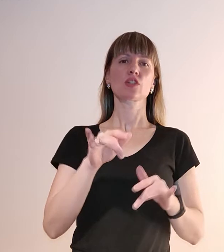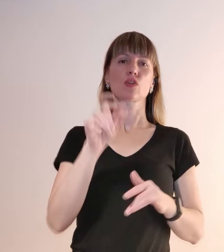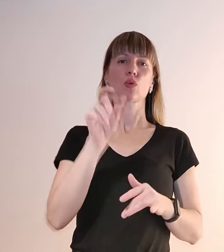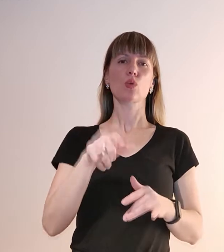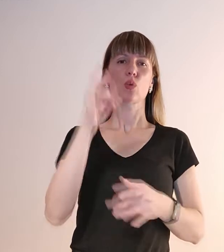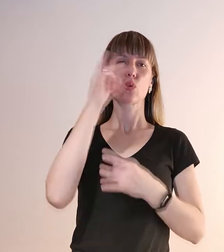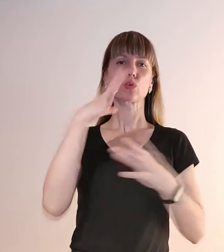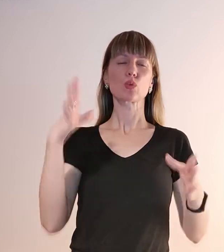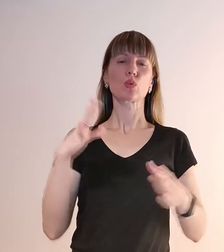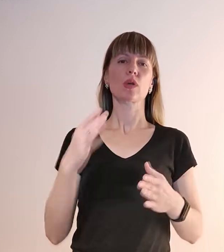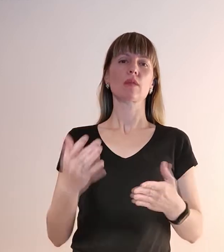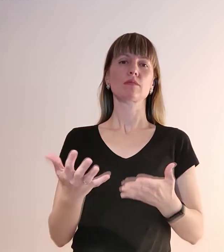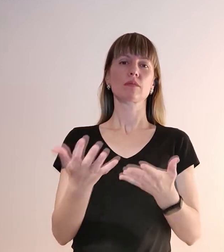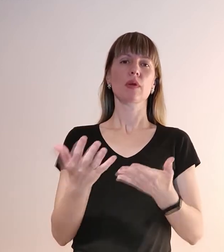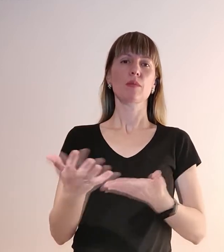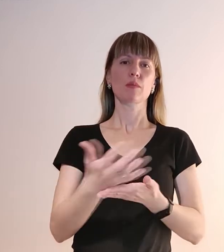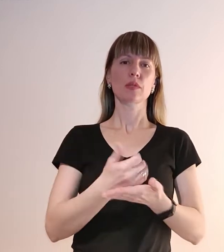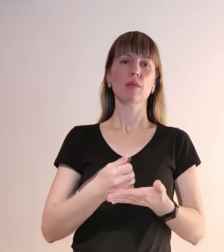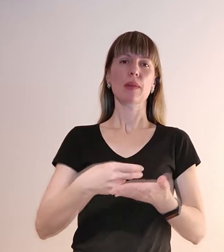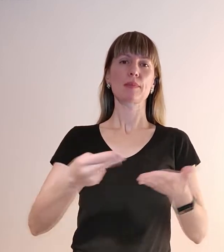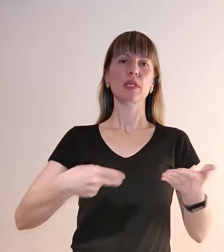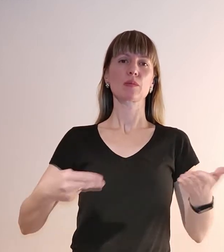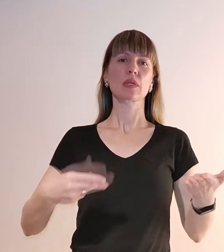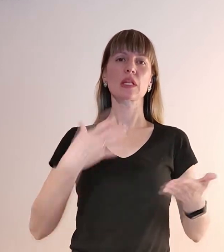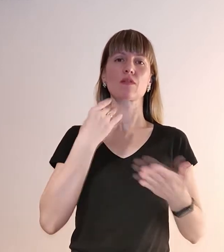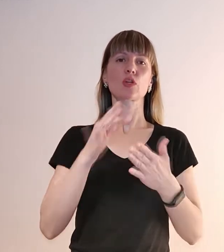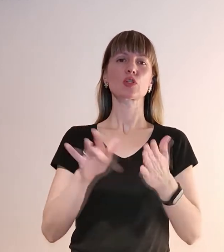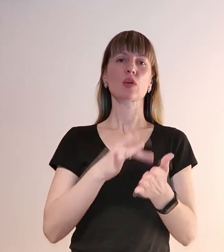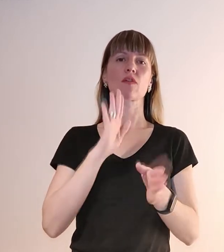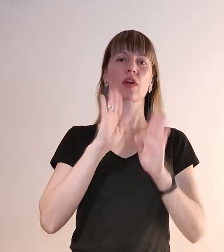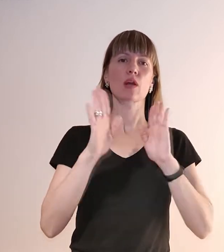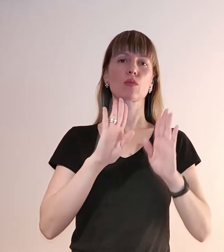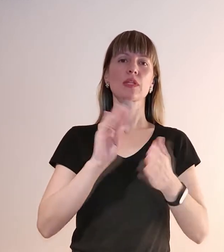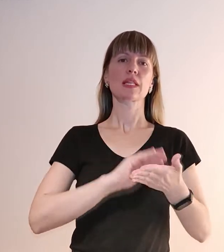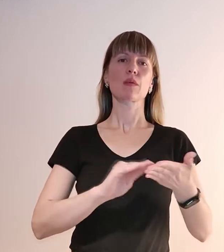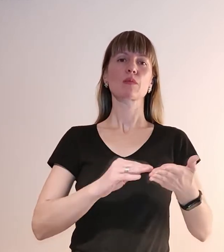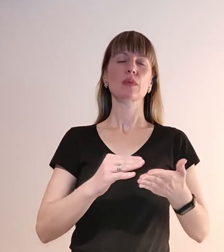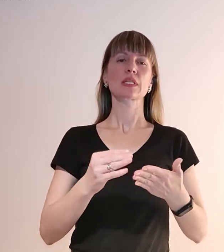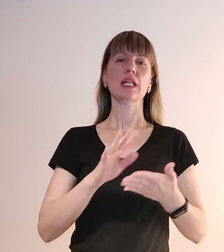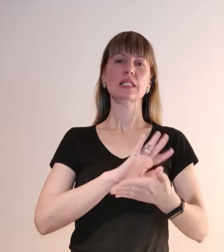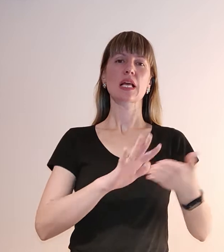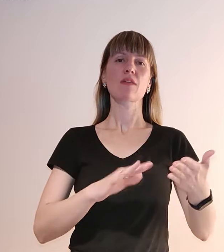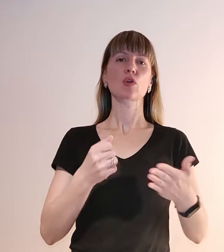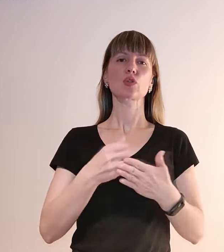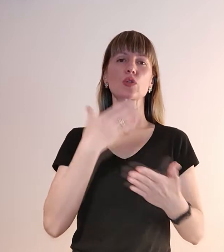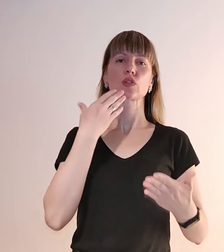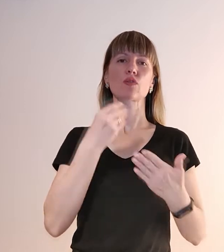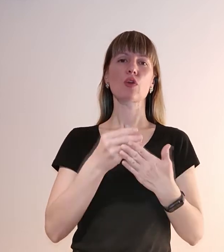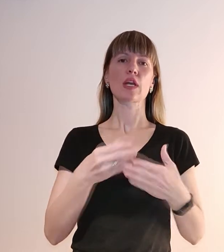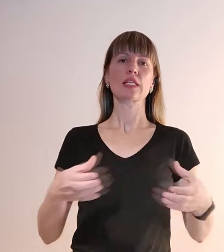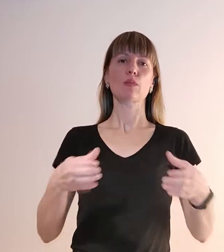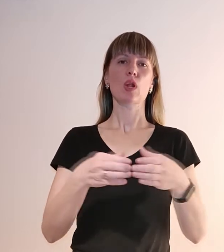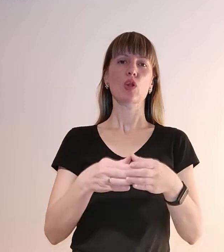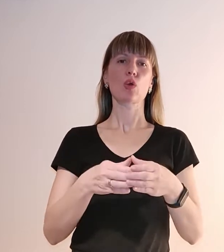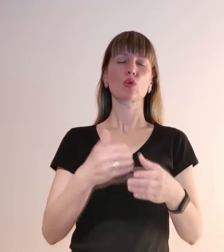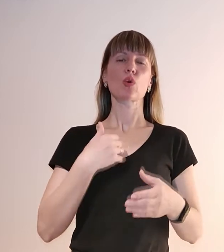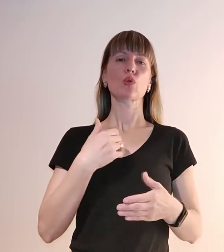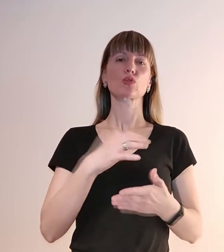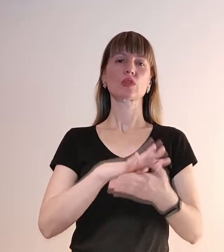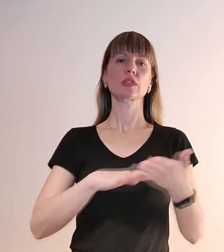долучитися до збору підписів. На своїй сторінці у Фейсбуці оприлюднили відкрите звернення до своєї спільноти. Хочу далі процитувати.